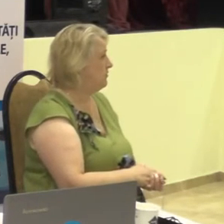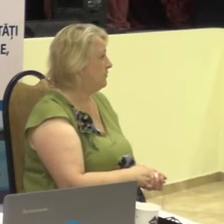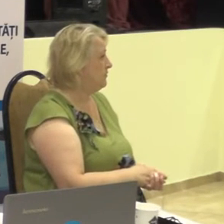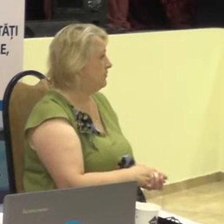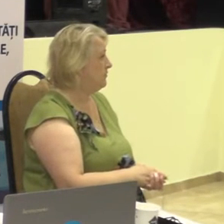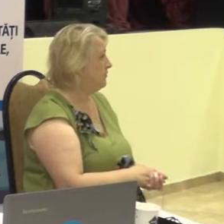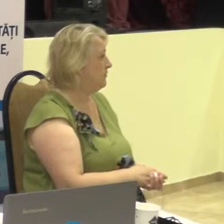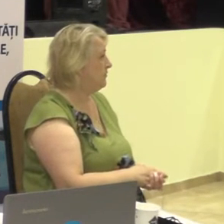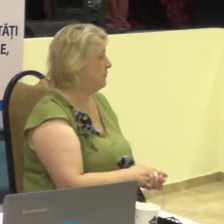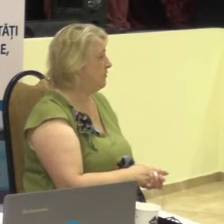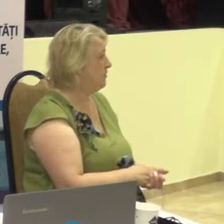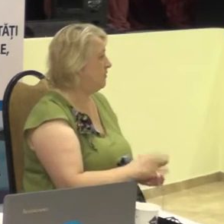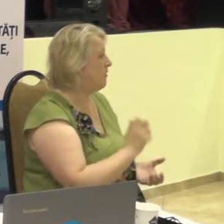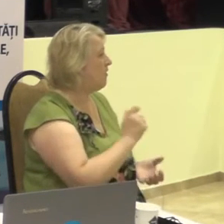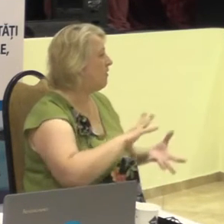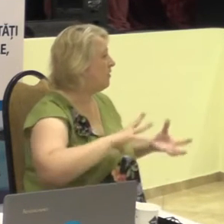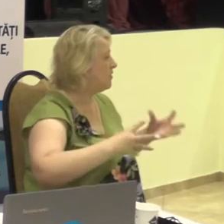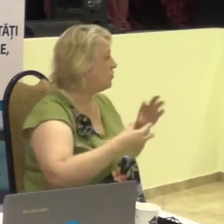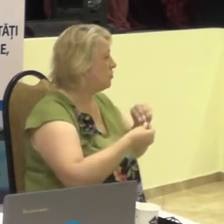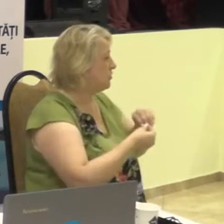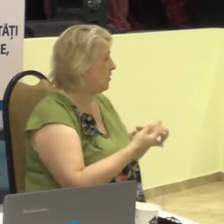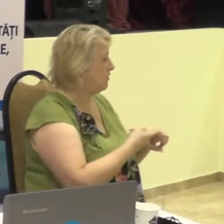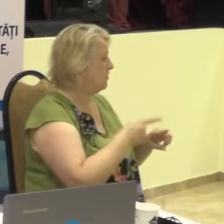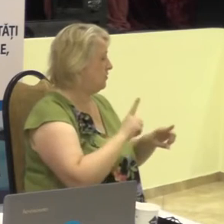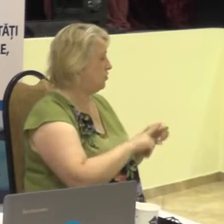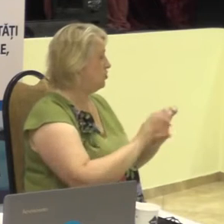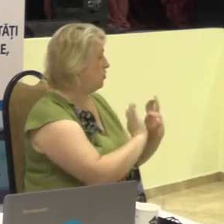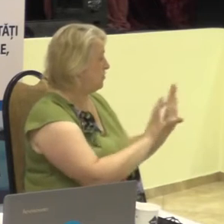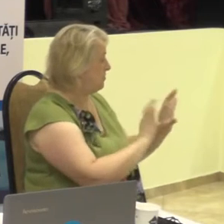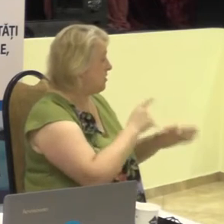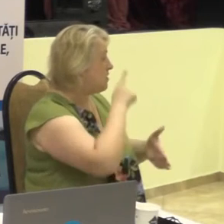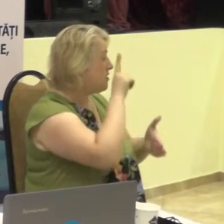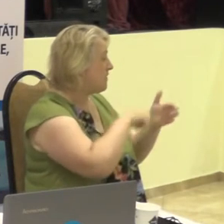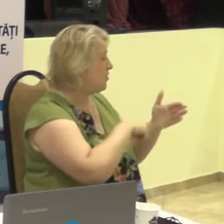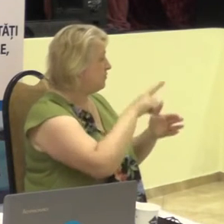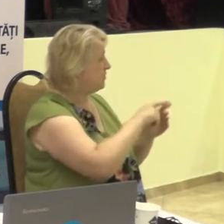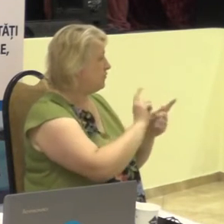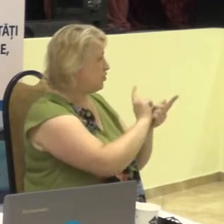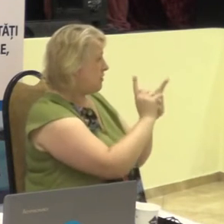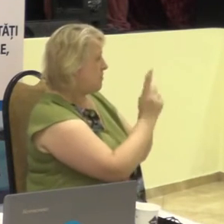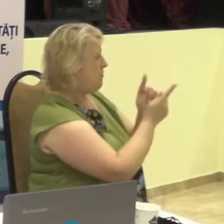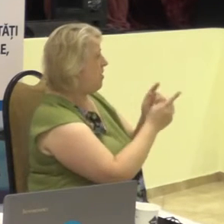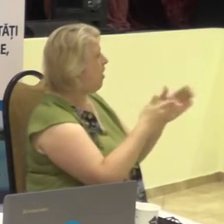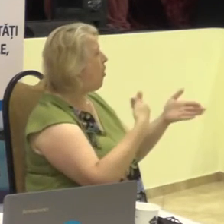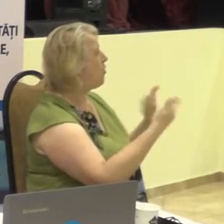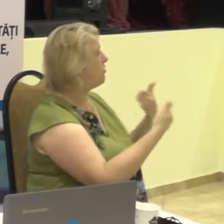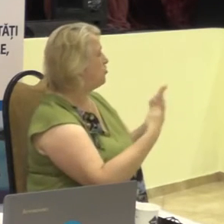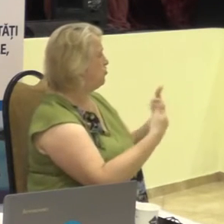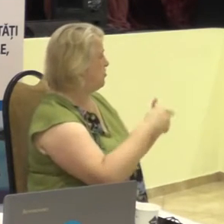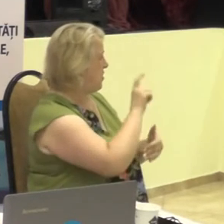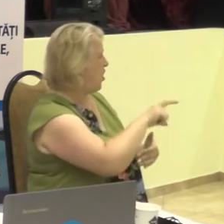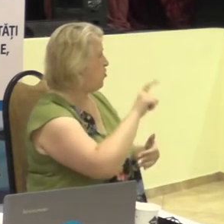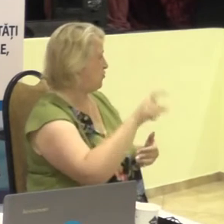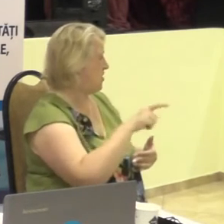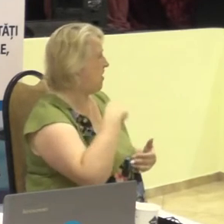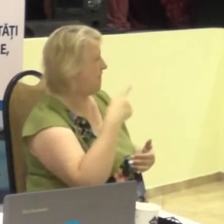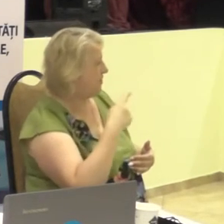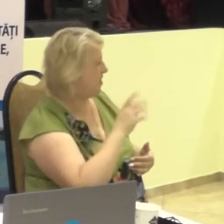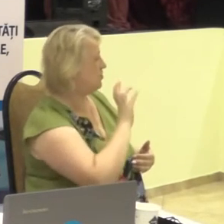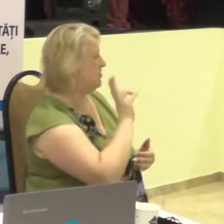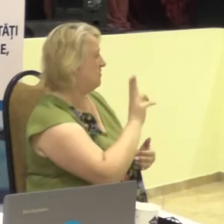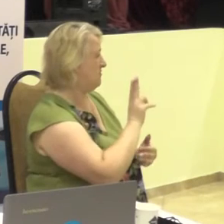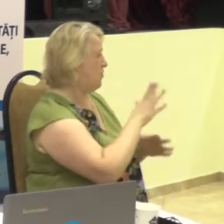Ca rezultat a acestei relătări, sperăm să schimbăm etudnea oamenilor, etudnea